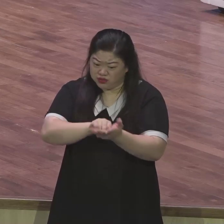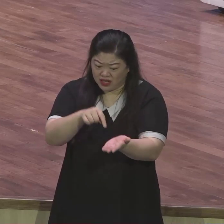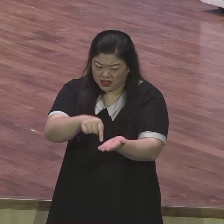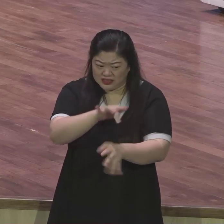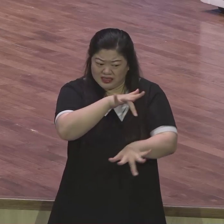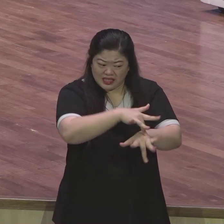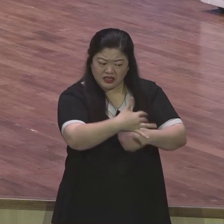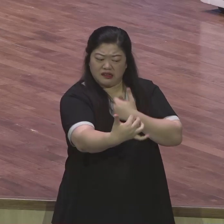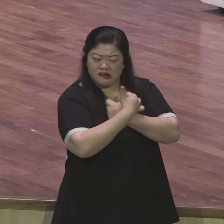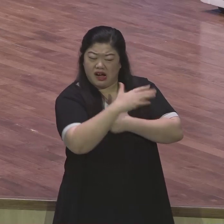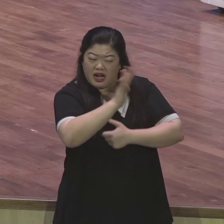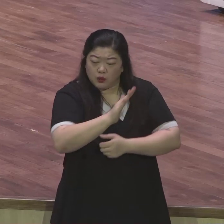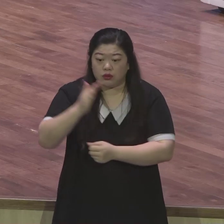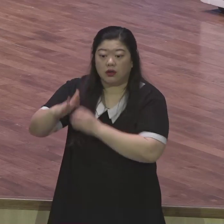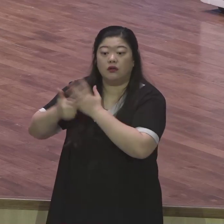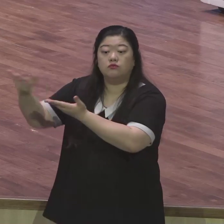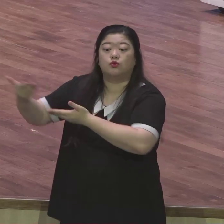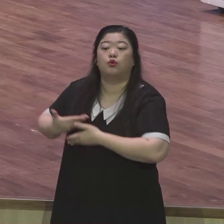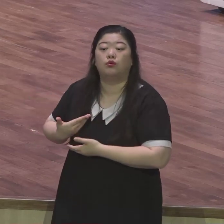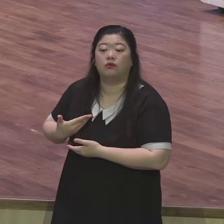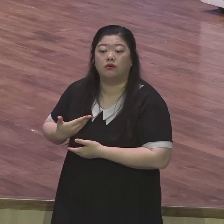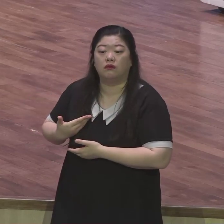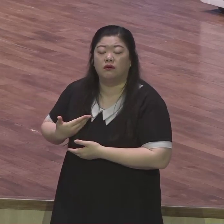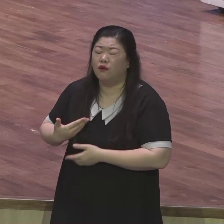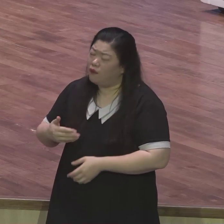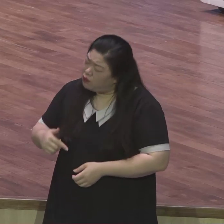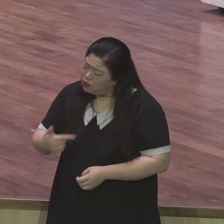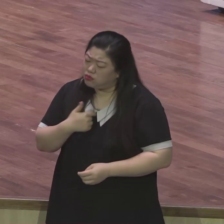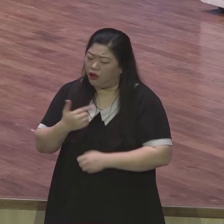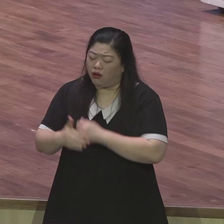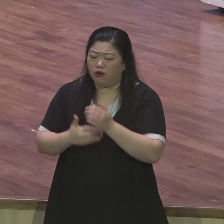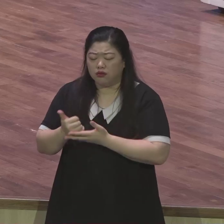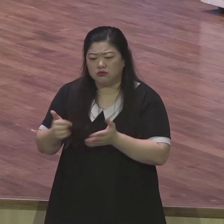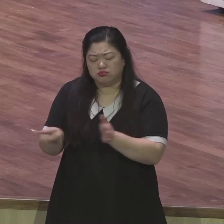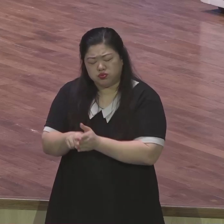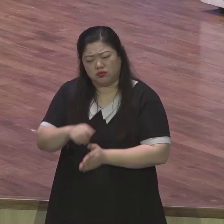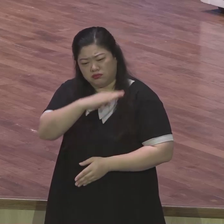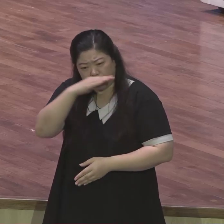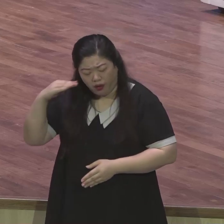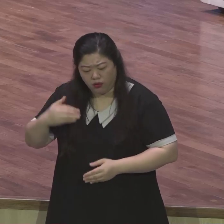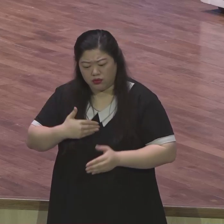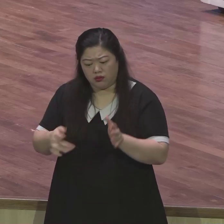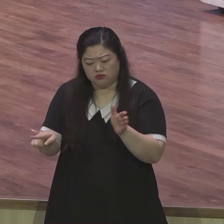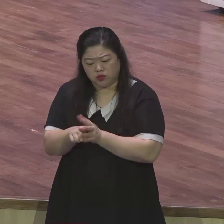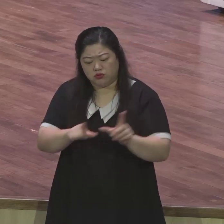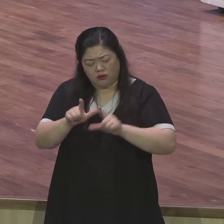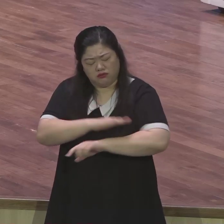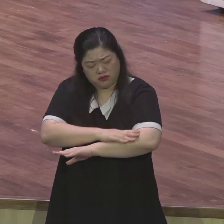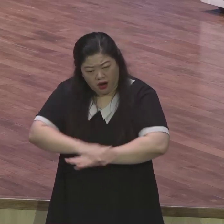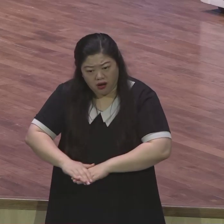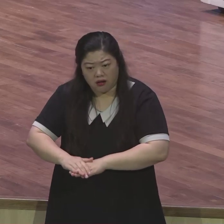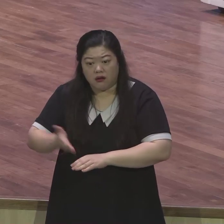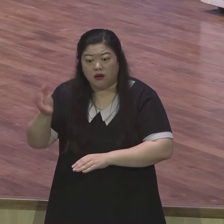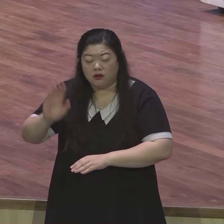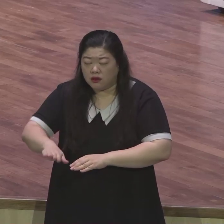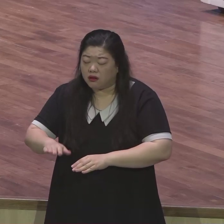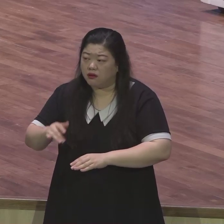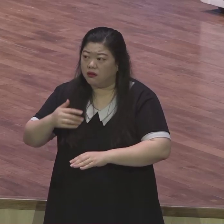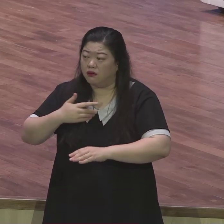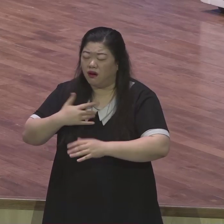하나님이 나에게 문제를 주시나 왜 복음까지 우리에게 문제와 어려움을 주시나 우리가 실수하고 잘못해서 문제를 주시는 것이